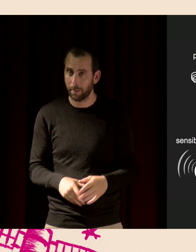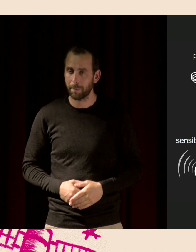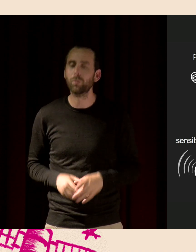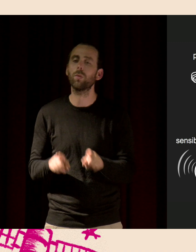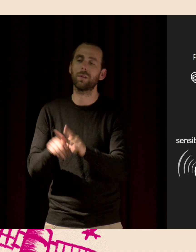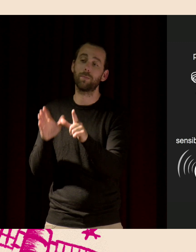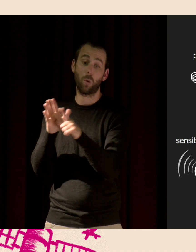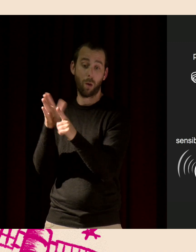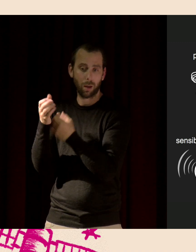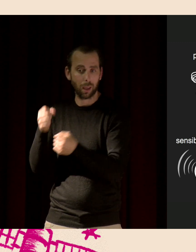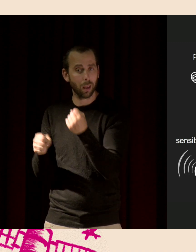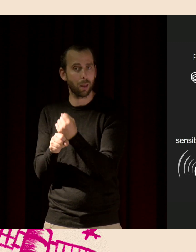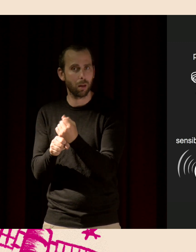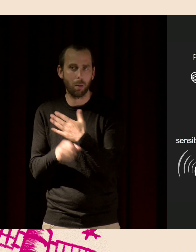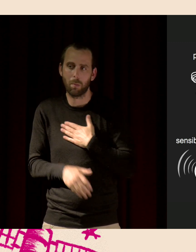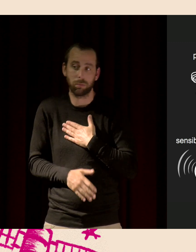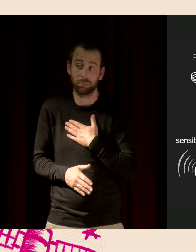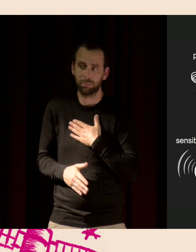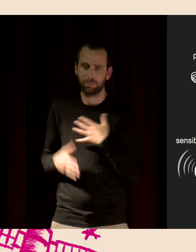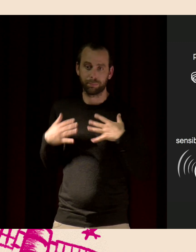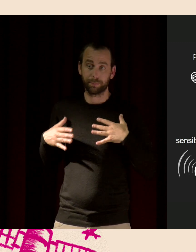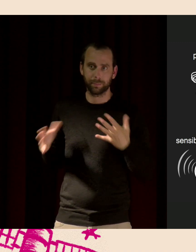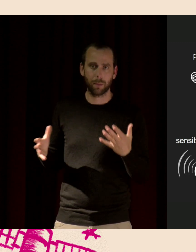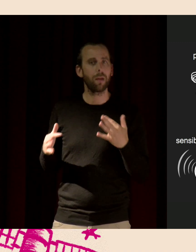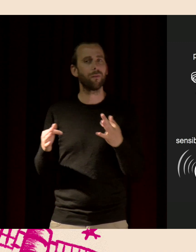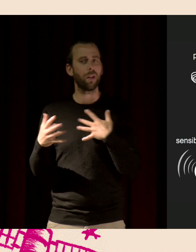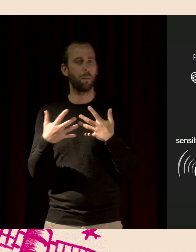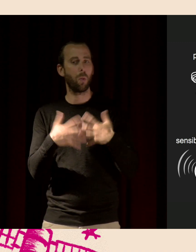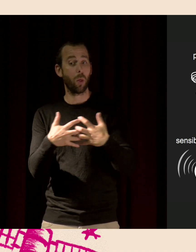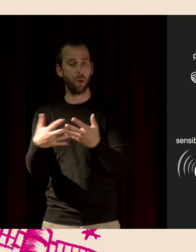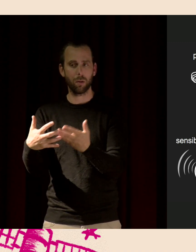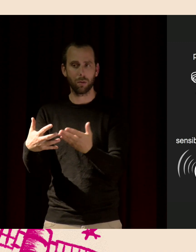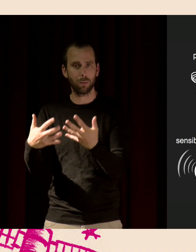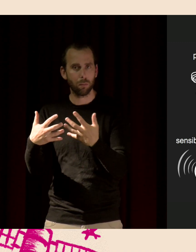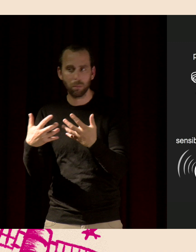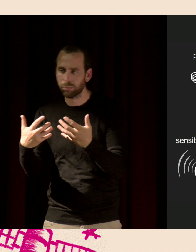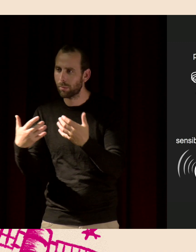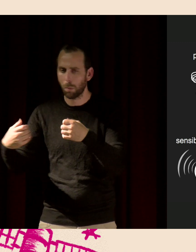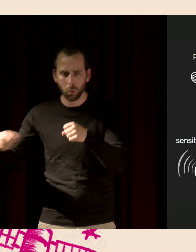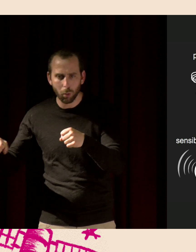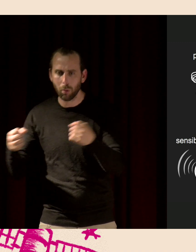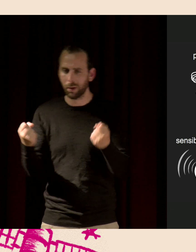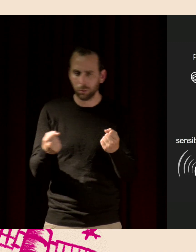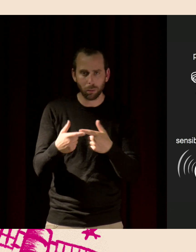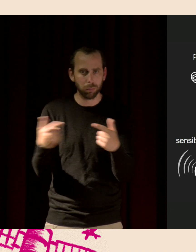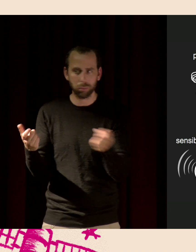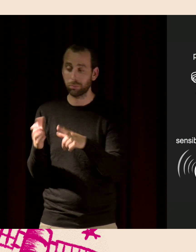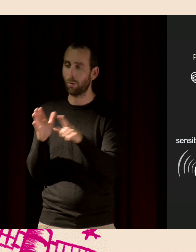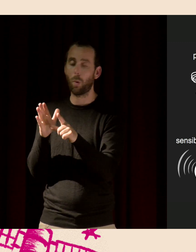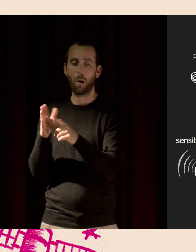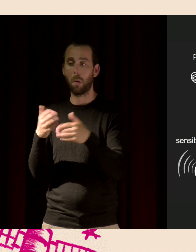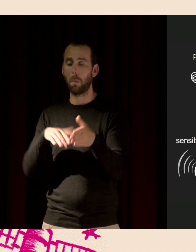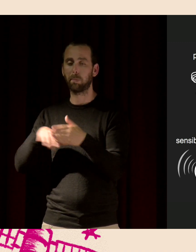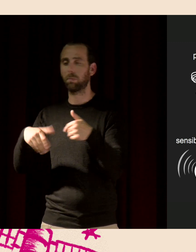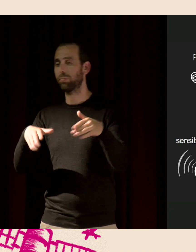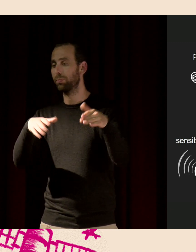domaine, mais évidemment que, notamment sur le bruit des moteurs, des motos, des voitures, la législation est très permissive.